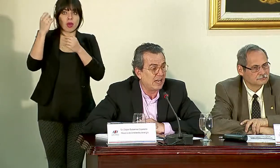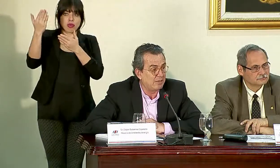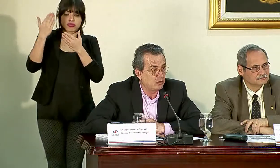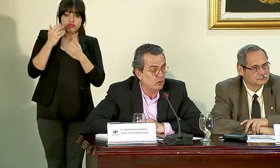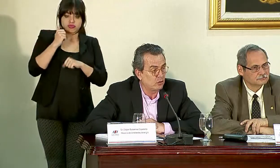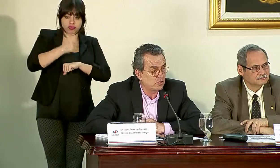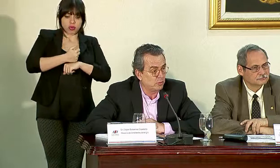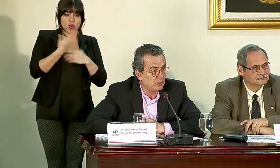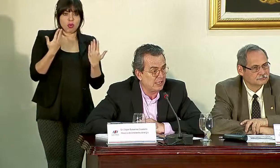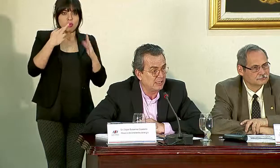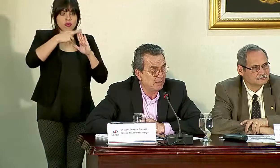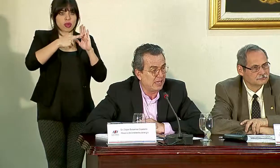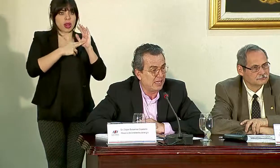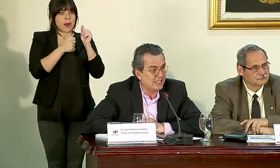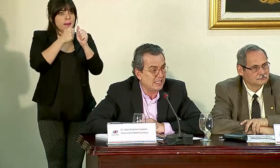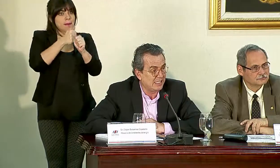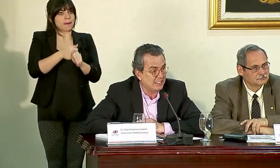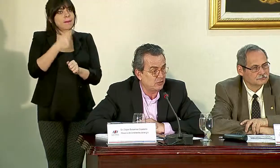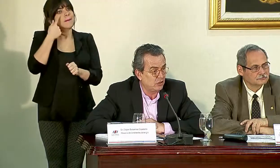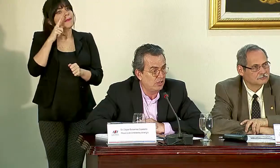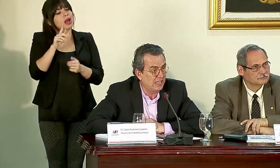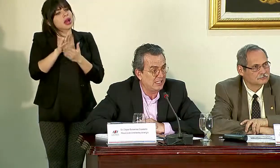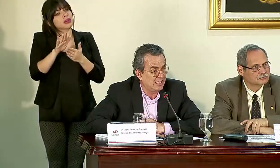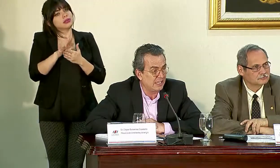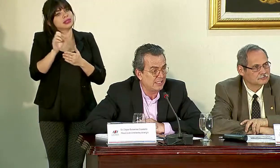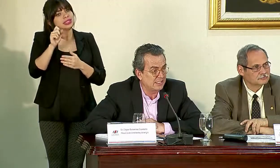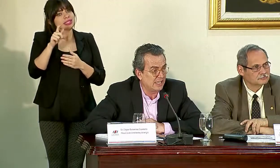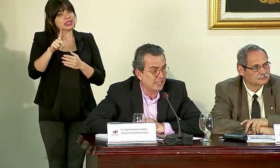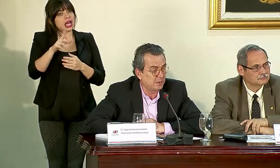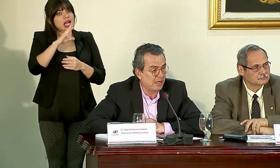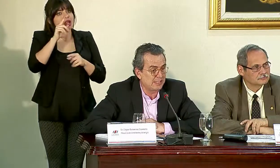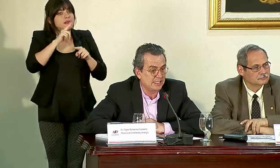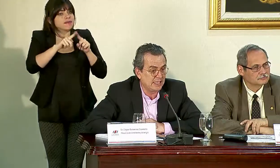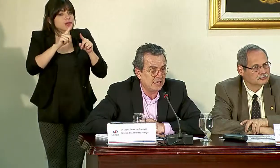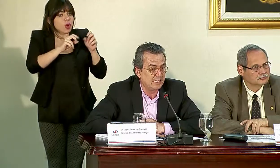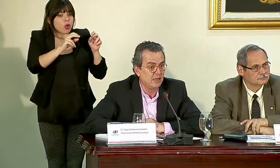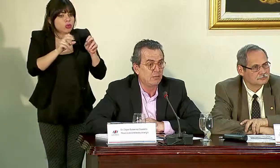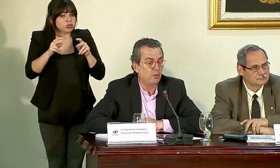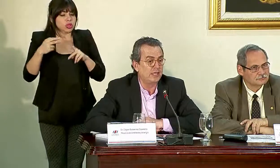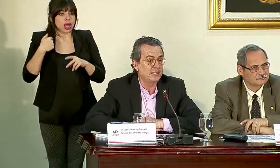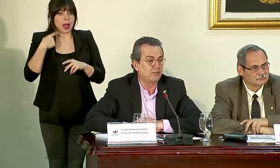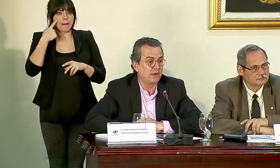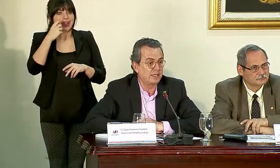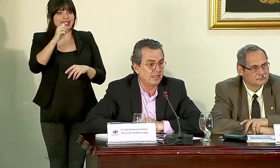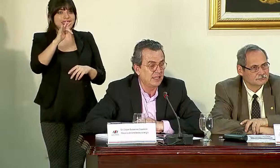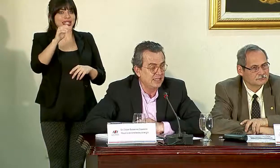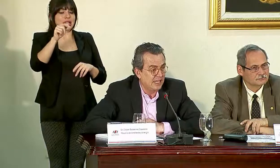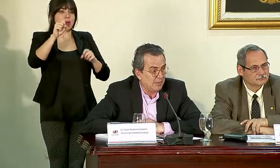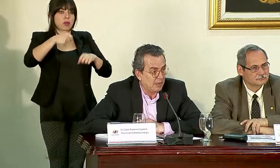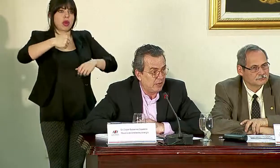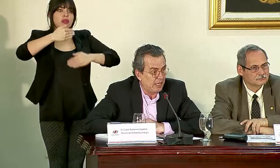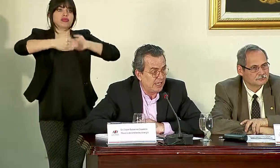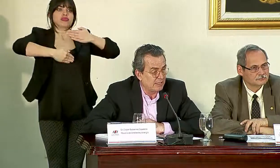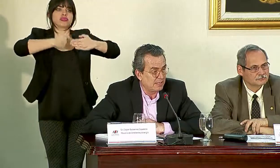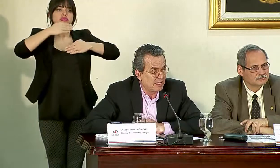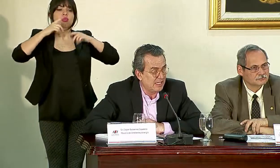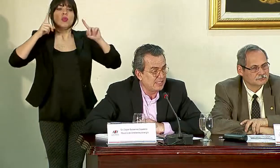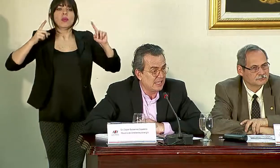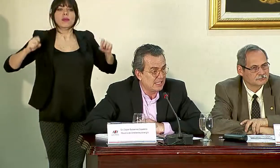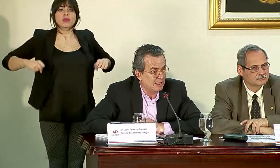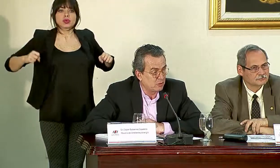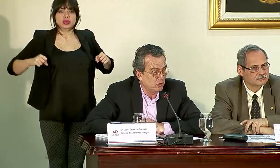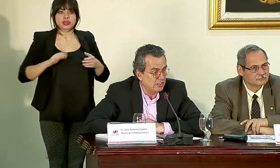establecer el reglamento correspondiente para la desalinización y las guías necesarias para que CETENA pueda hacer trámite de las viabilidades